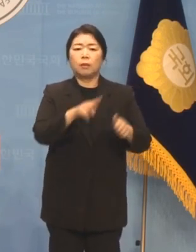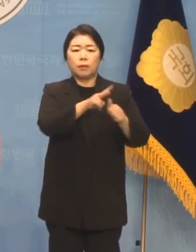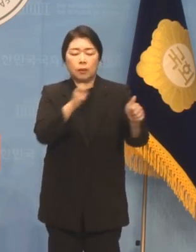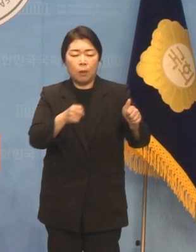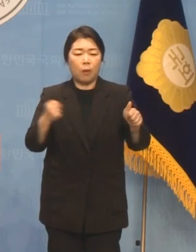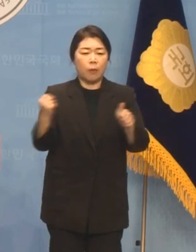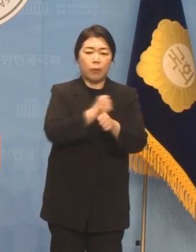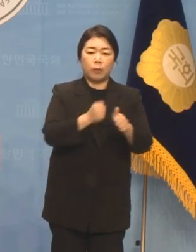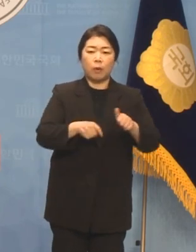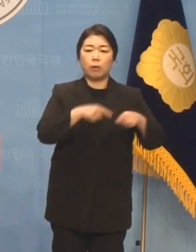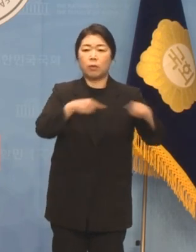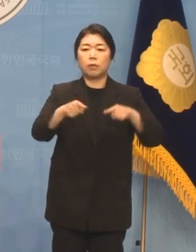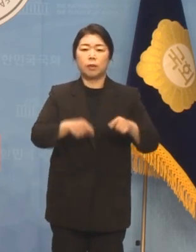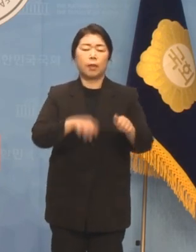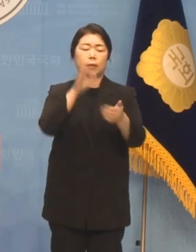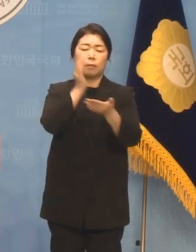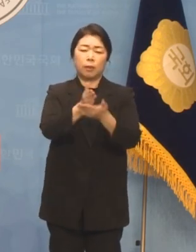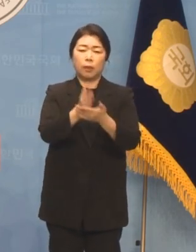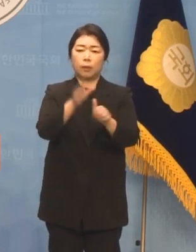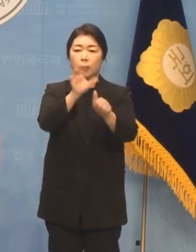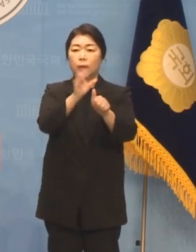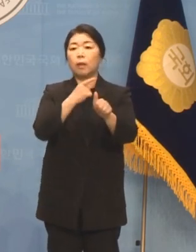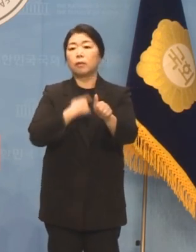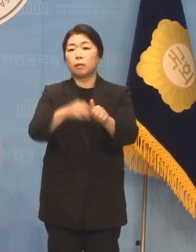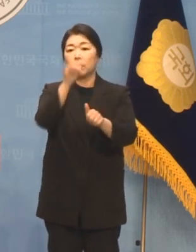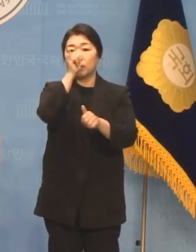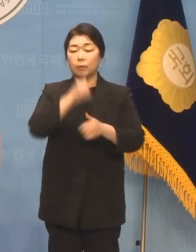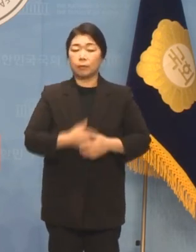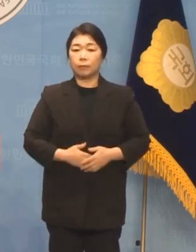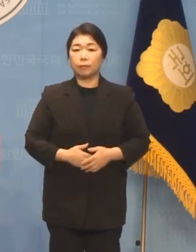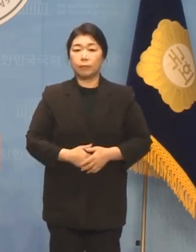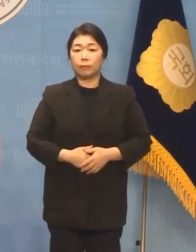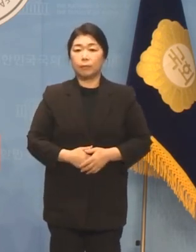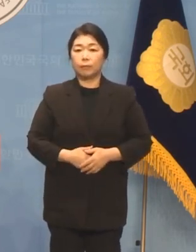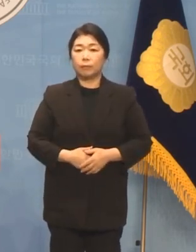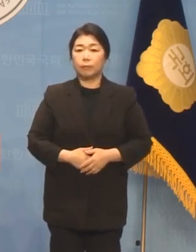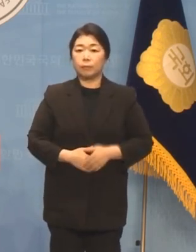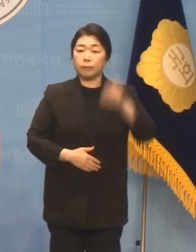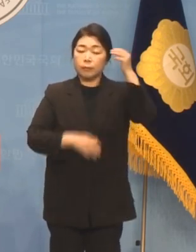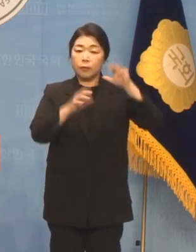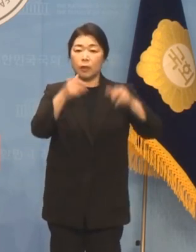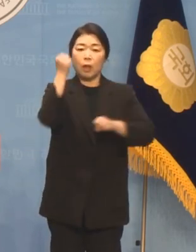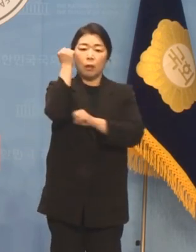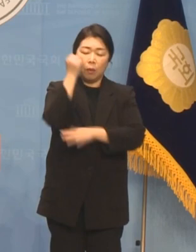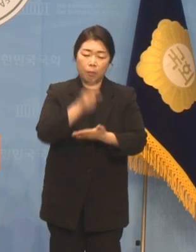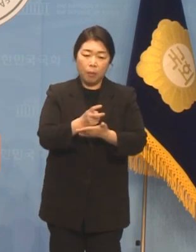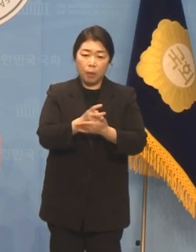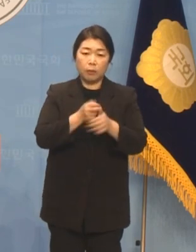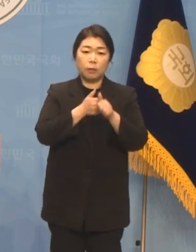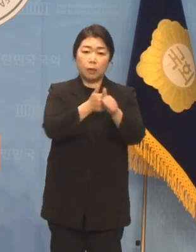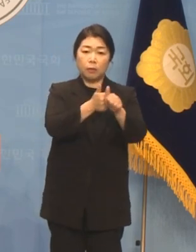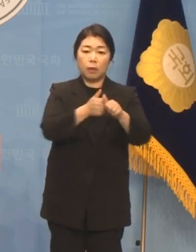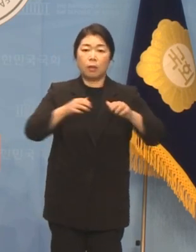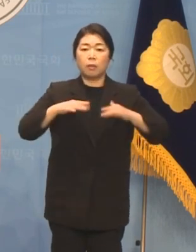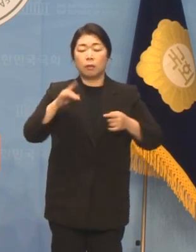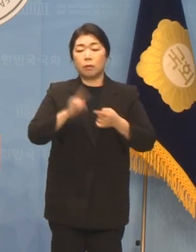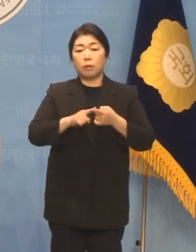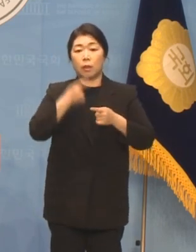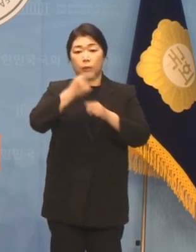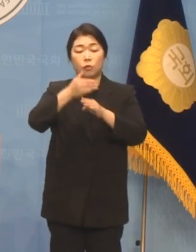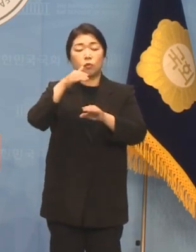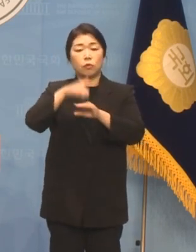공격의 정치를 강하게 비판한 바 있습니다. 대한민국 헌법이 수호하는 자랑스러운